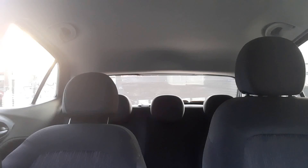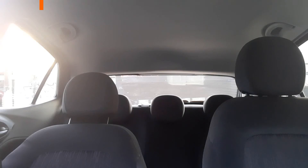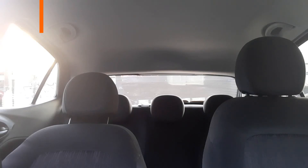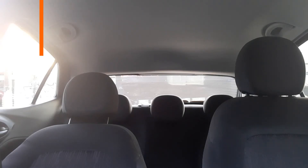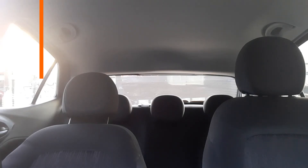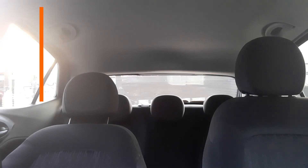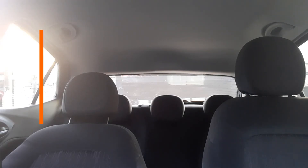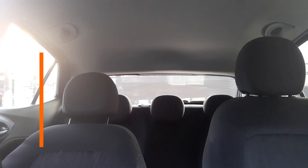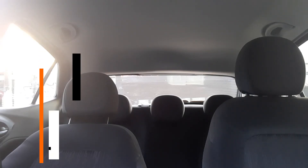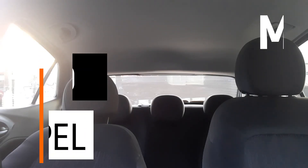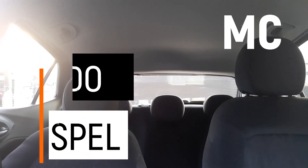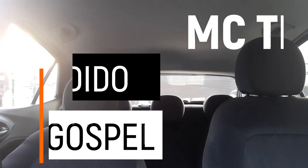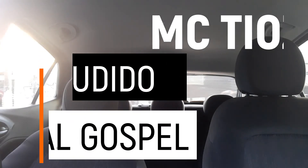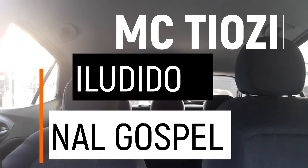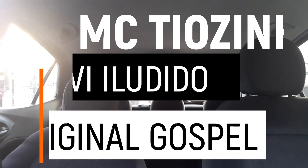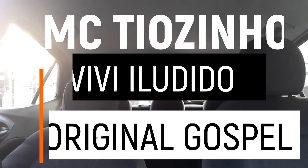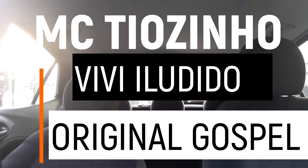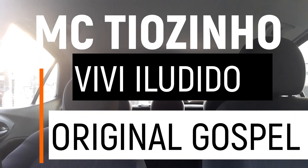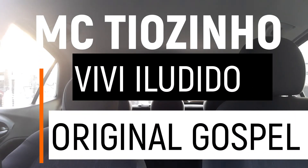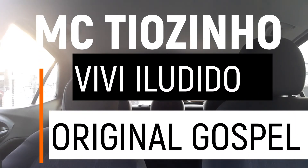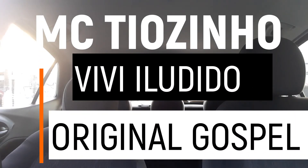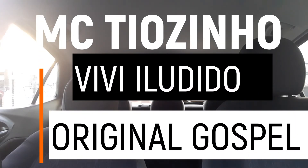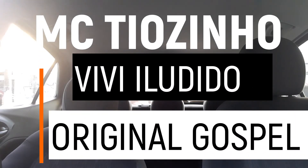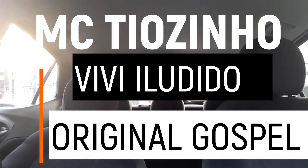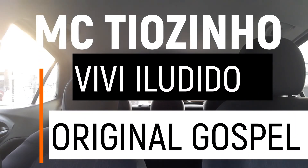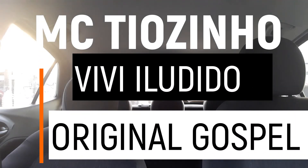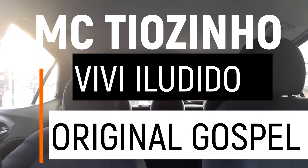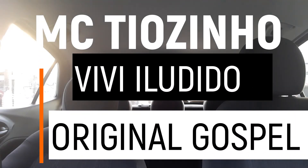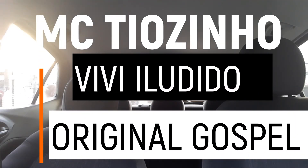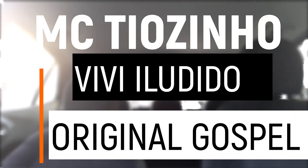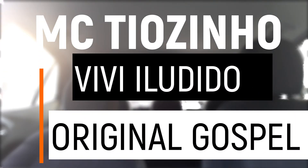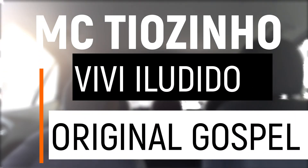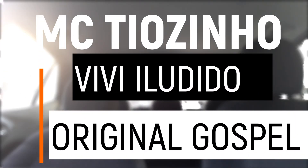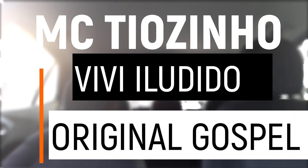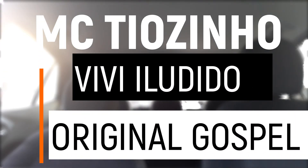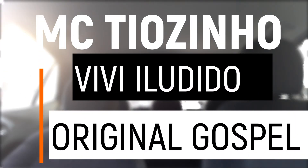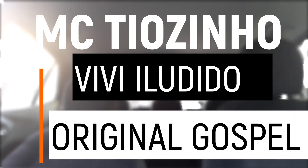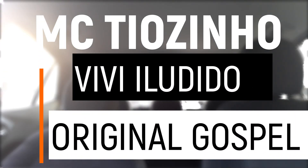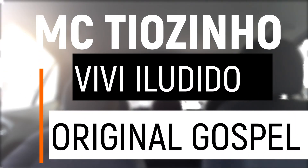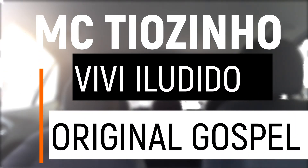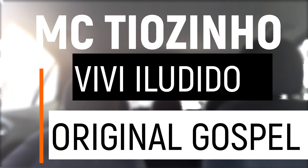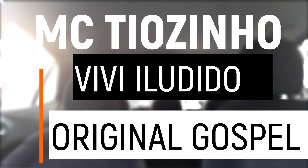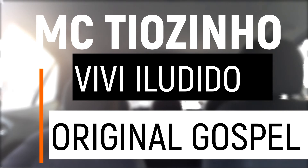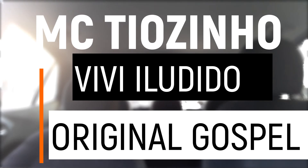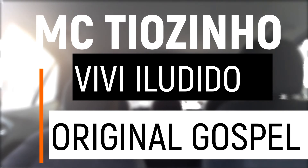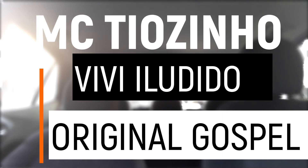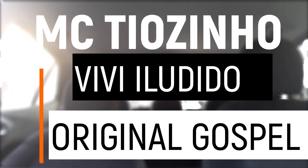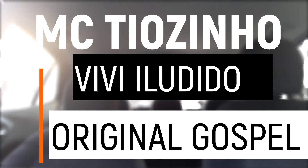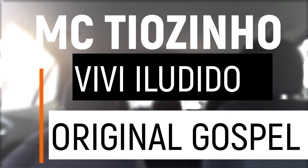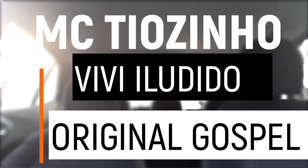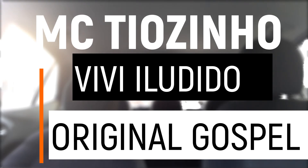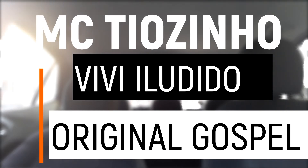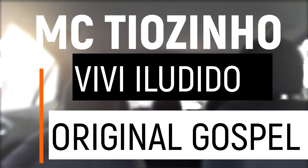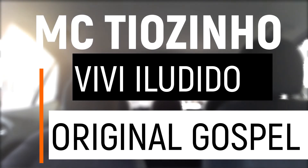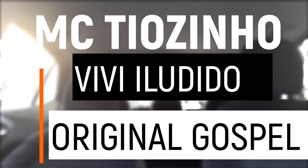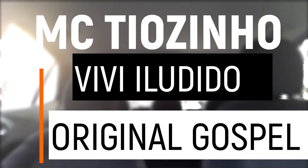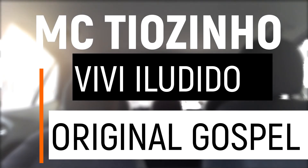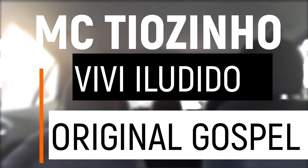Só quero lhe falar do seu amor, das noites que eu